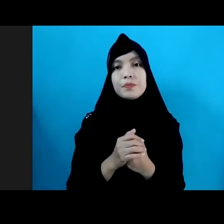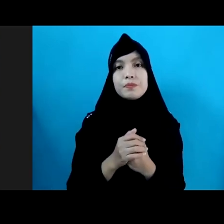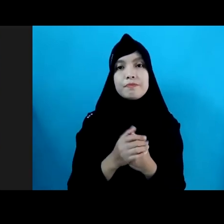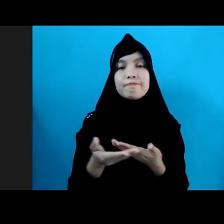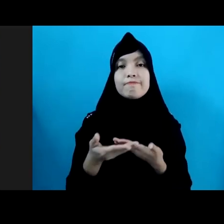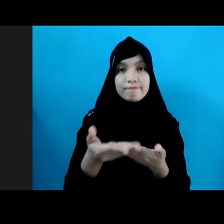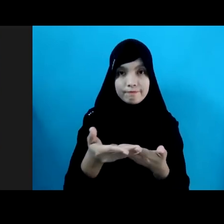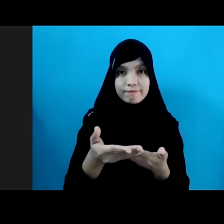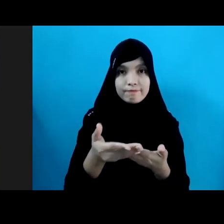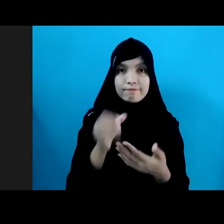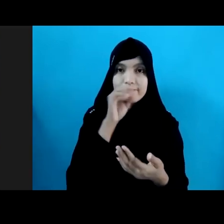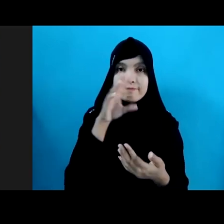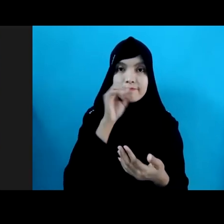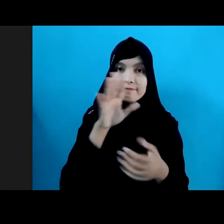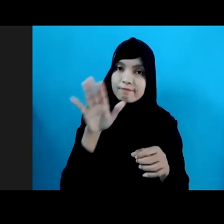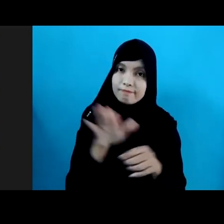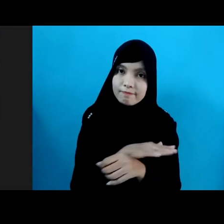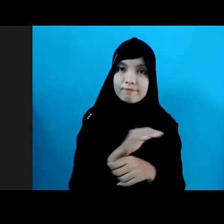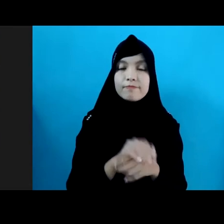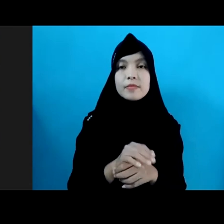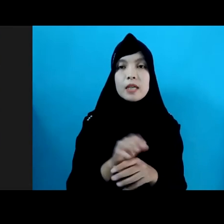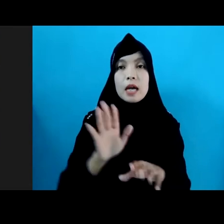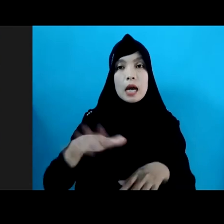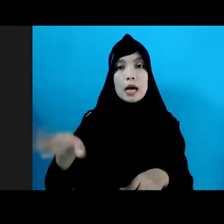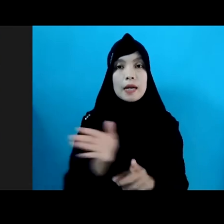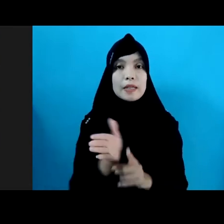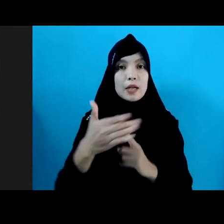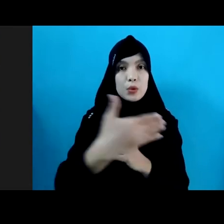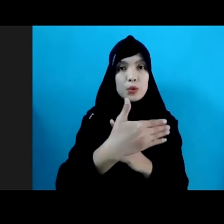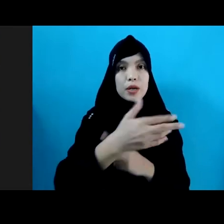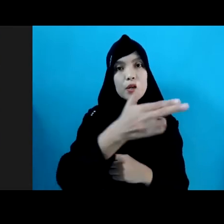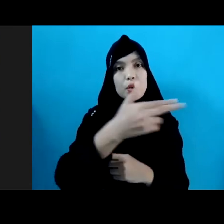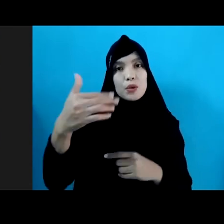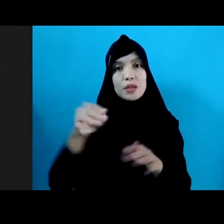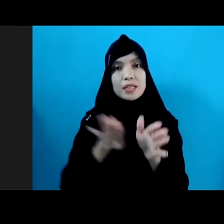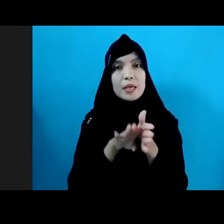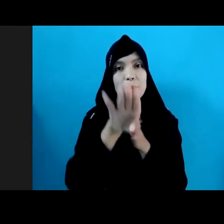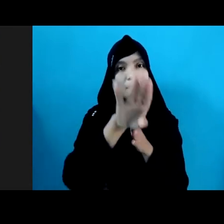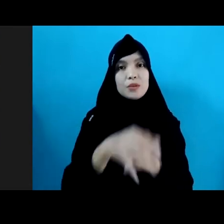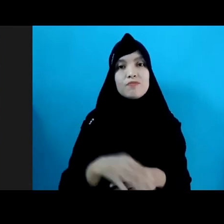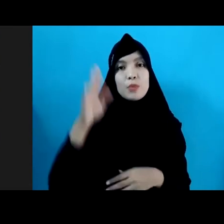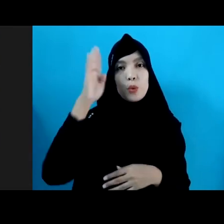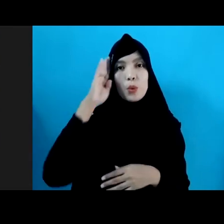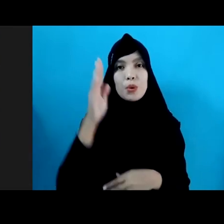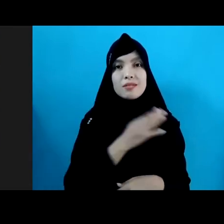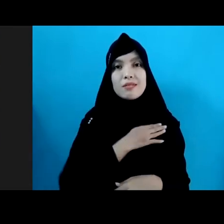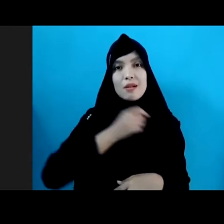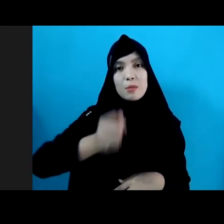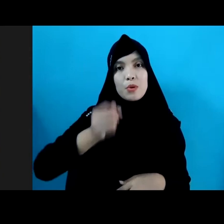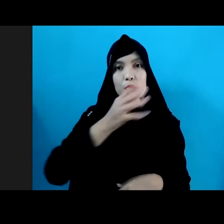dapat saya sampaikan Anak terlindungi Indonesia maju Wassalamualaikum warahmatullahi